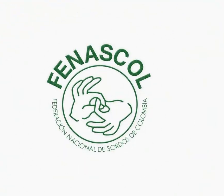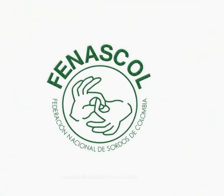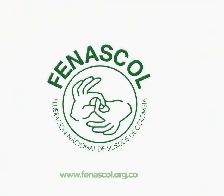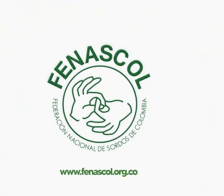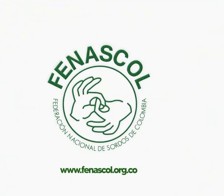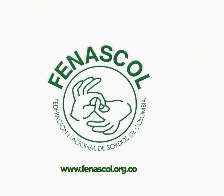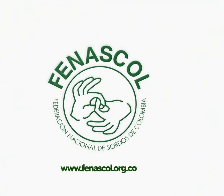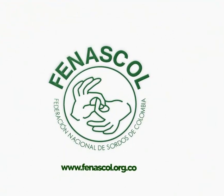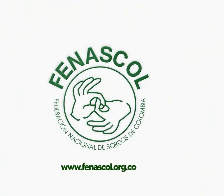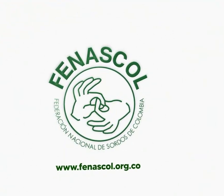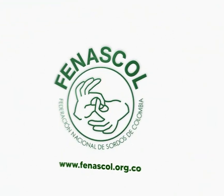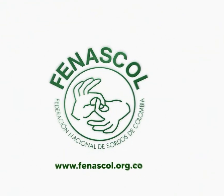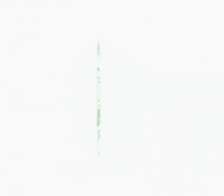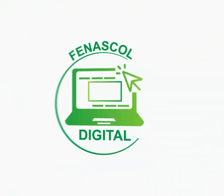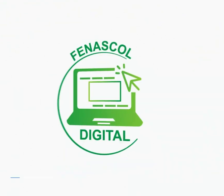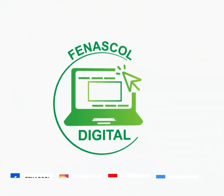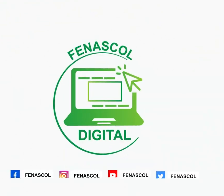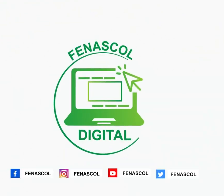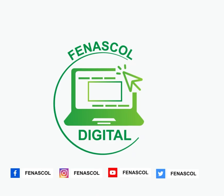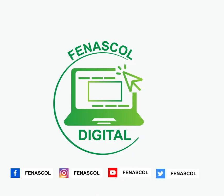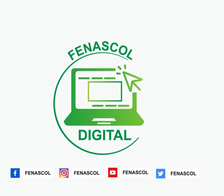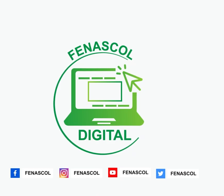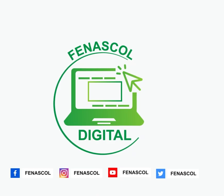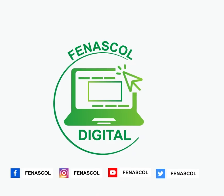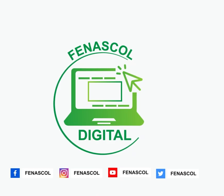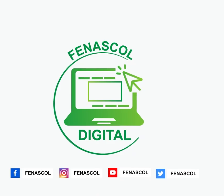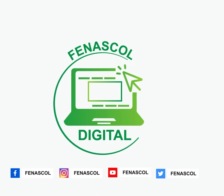Oficial. Oficial. Ciencias. . Oficial. Oficial. Oficial. Oficial.